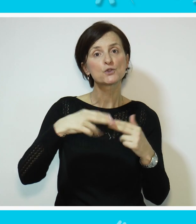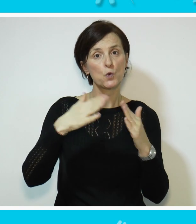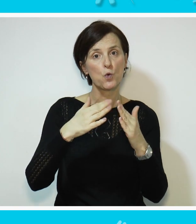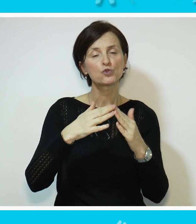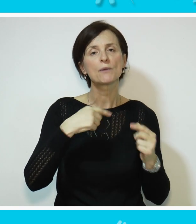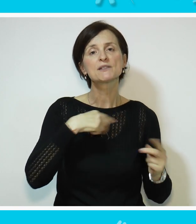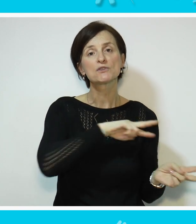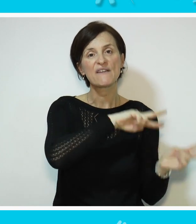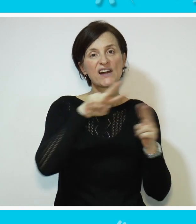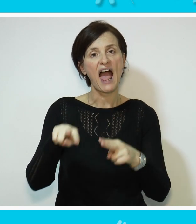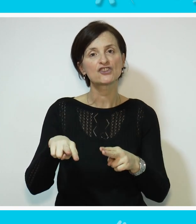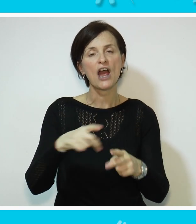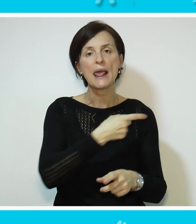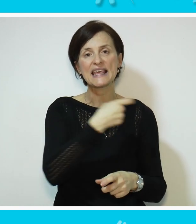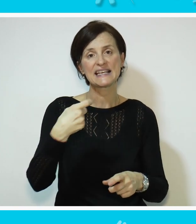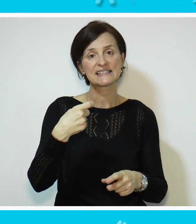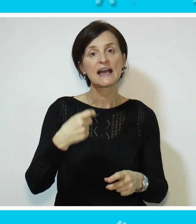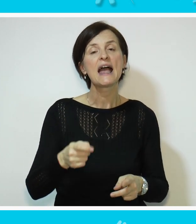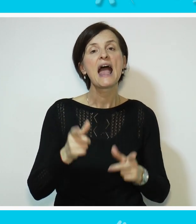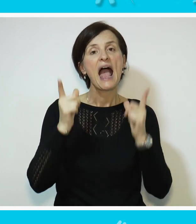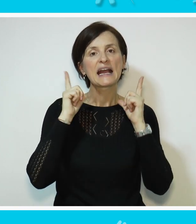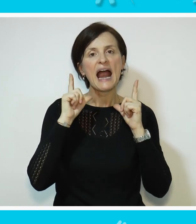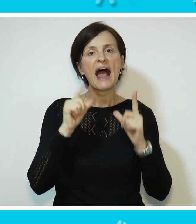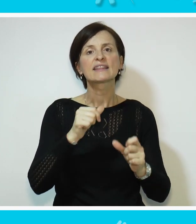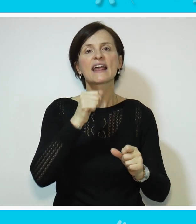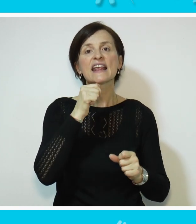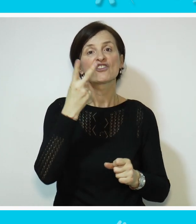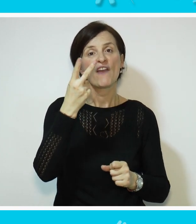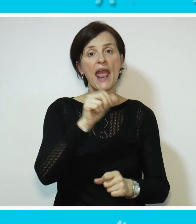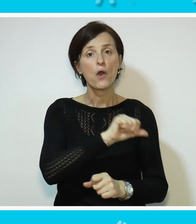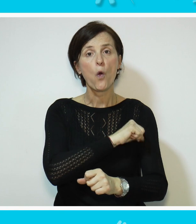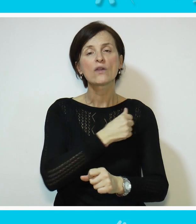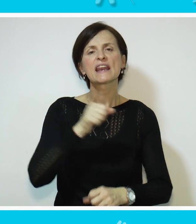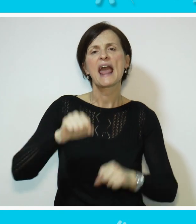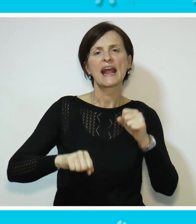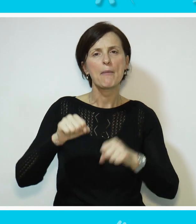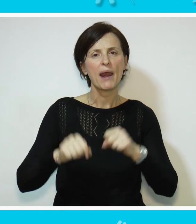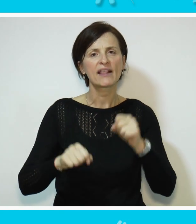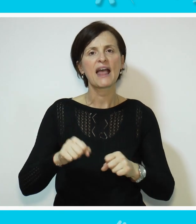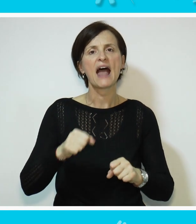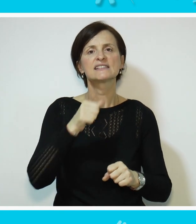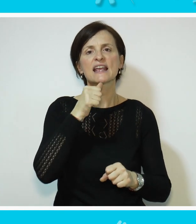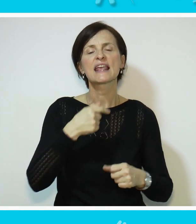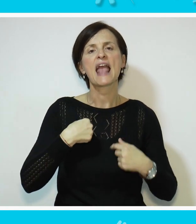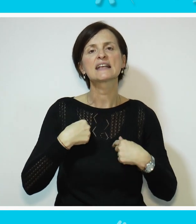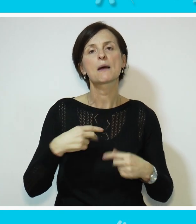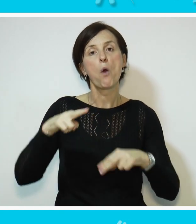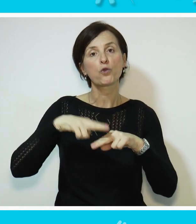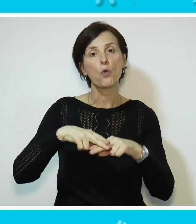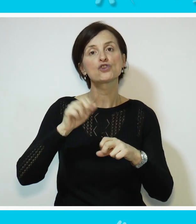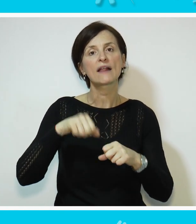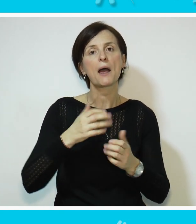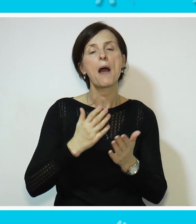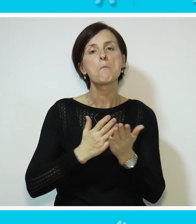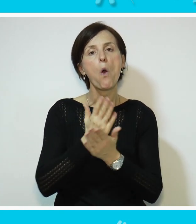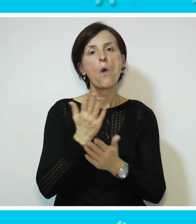u blizini kuće vraćali smo se iz grada i dve godine po rehabilitaciji tamo vamo. Ja sam